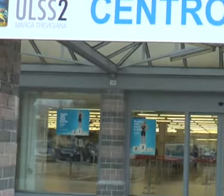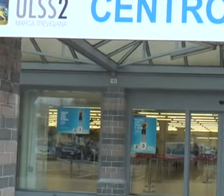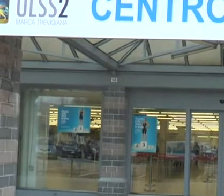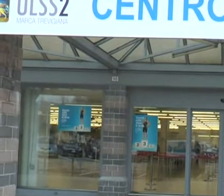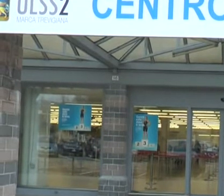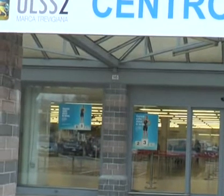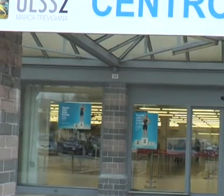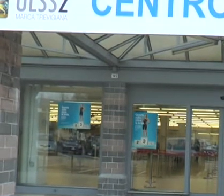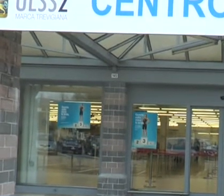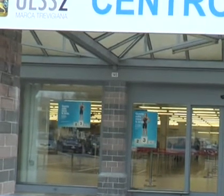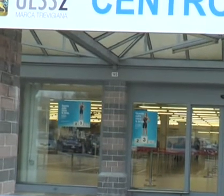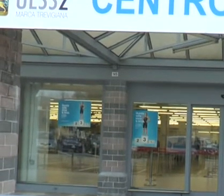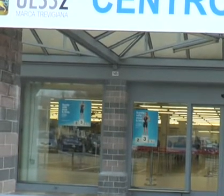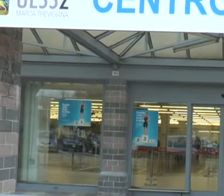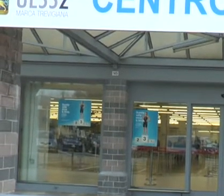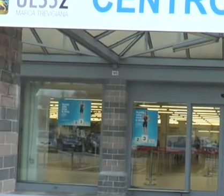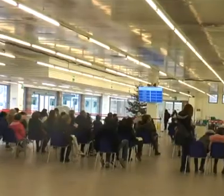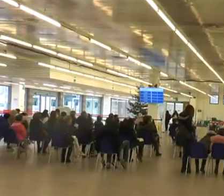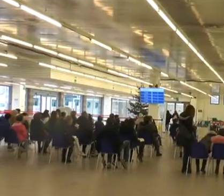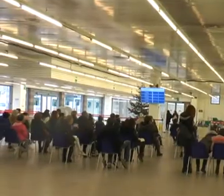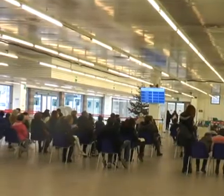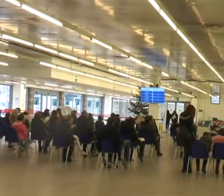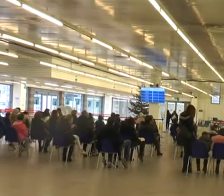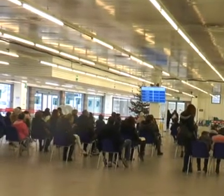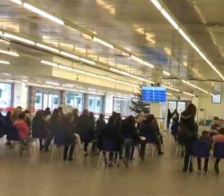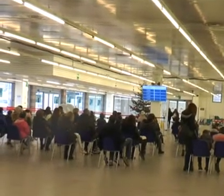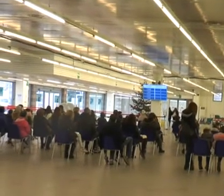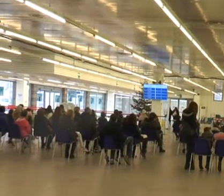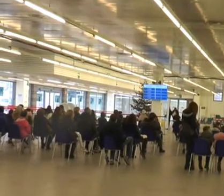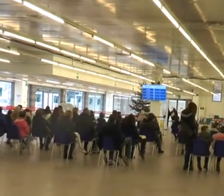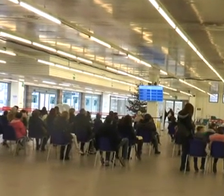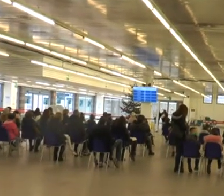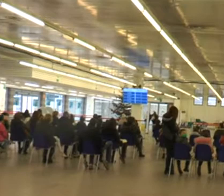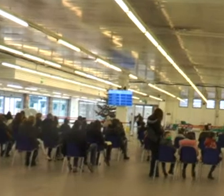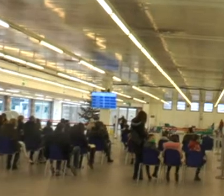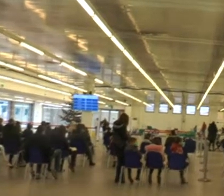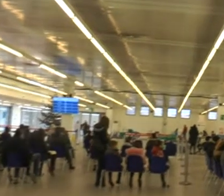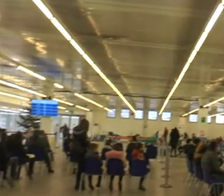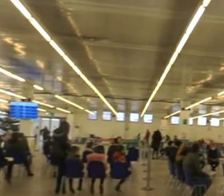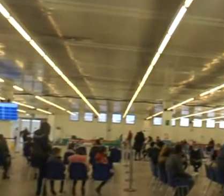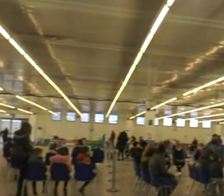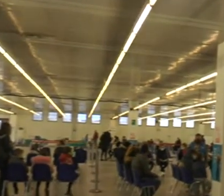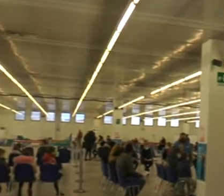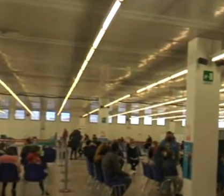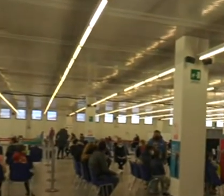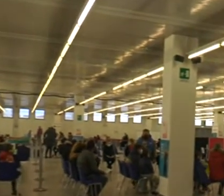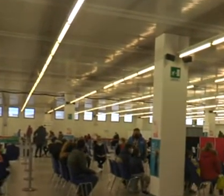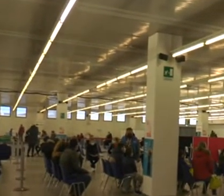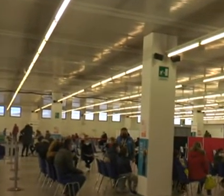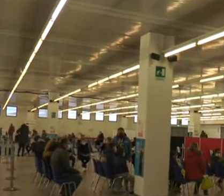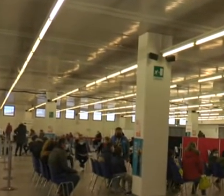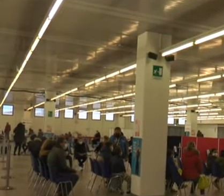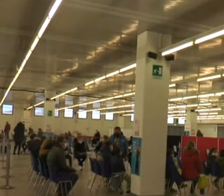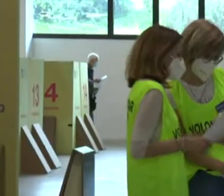somministrate in Veneto, con una copertura vaccinale che ha raggiunto ormai l'88,7% della popolazione vaccinabile. Sono ancora